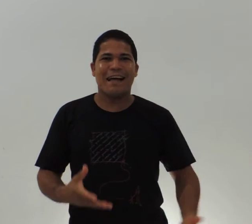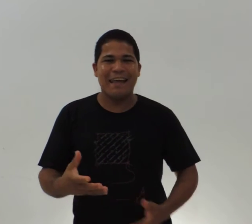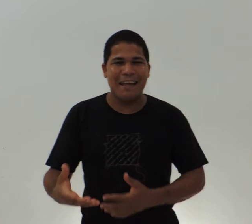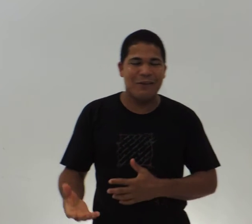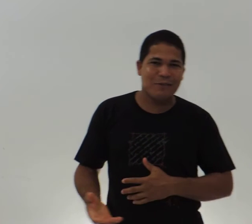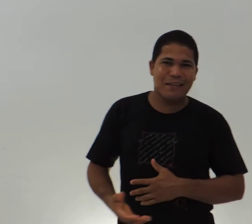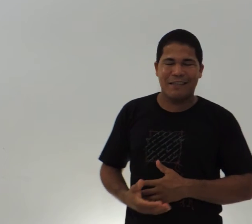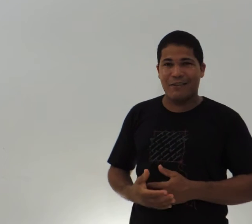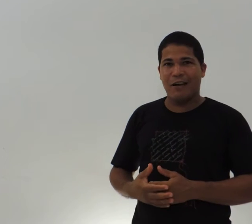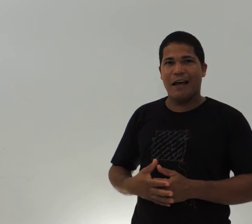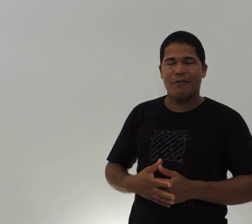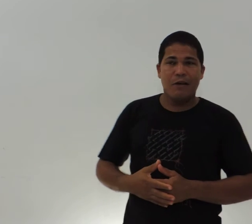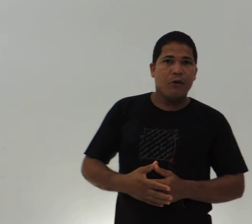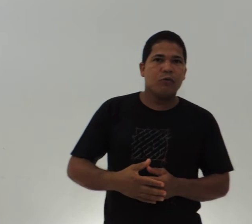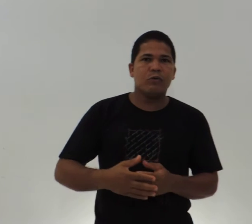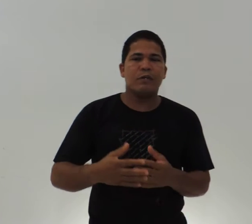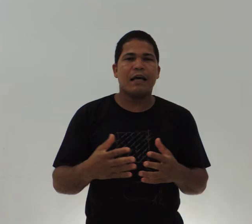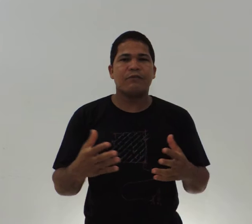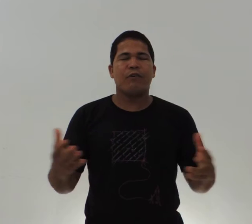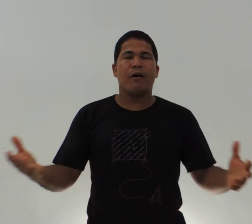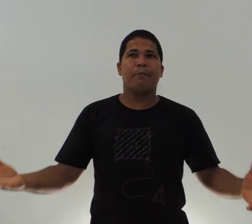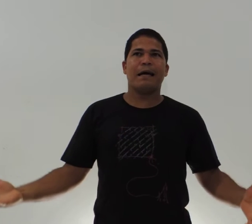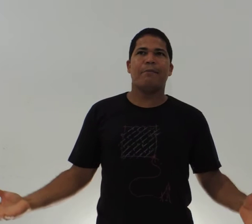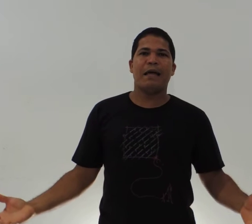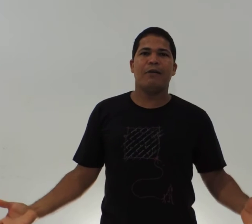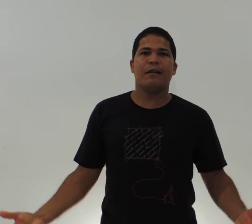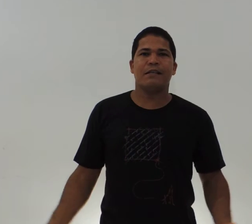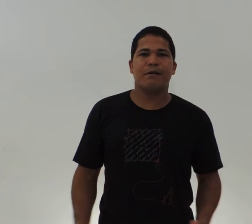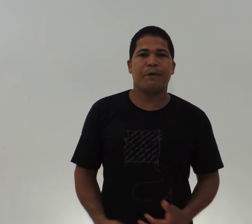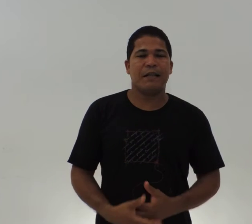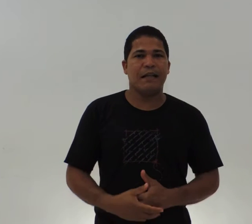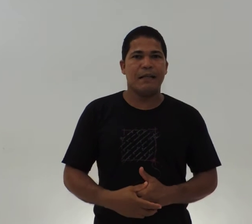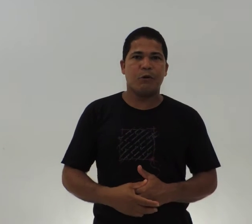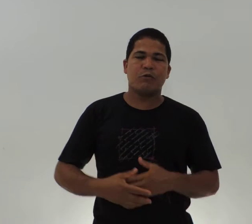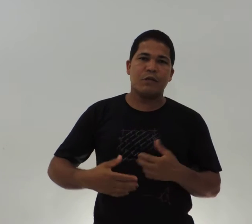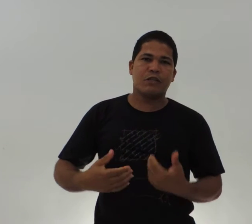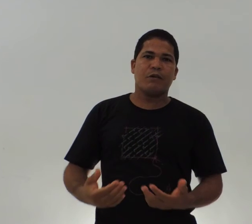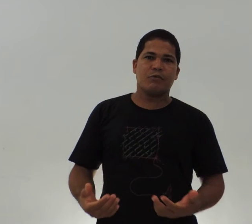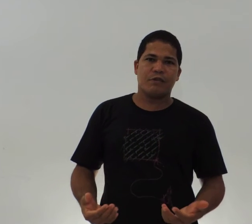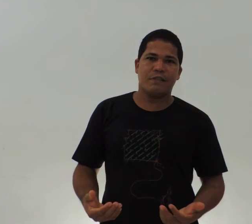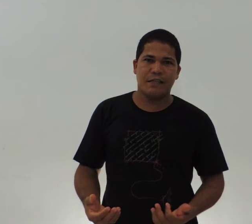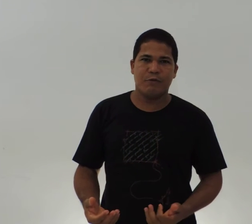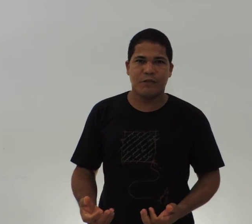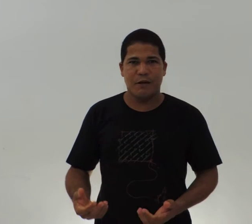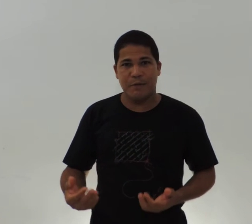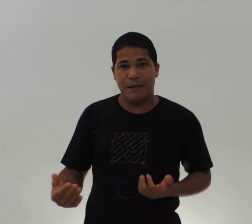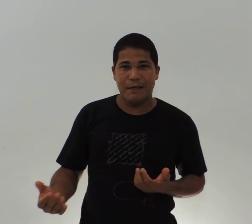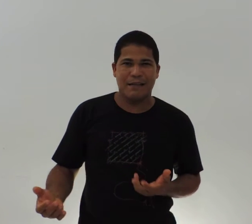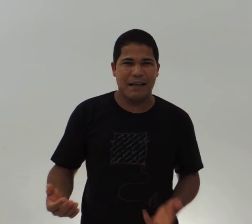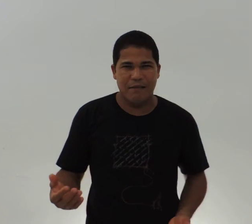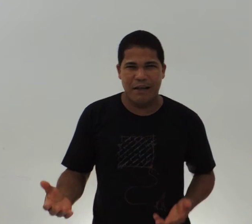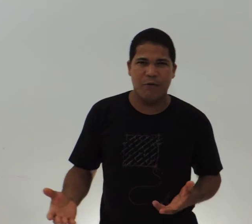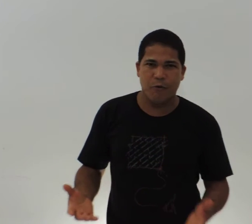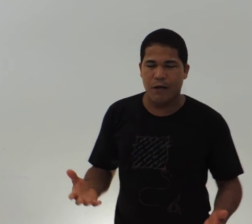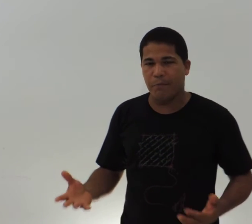saindo, tem que ser olhado. Uma das formas mais melhores de aprender livro quando estamos sozinhos, geralmente aquela vergonha,